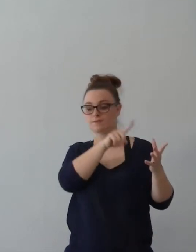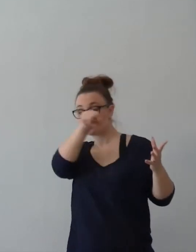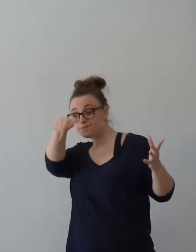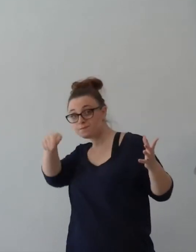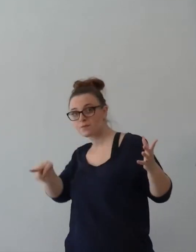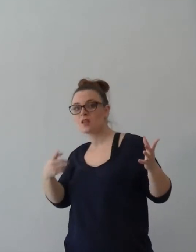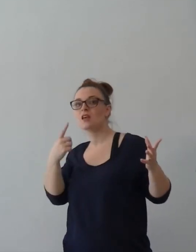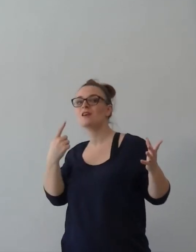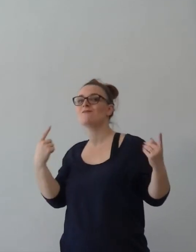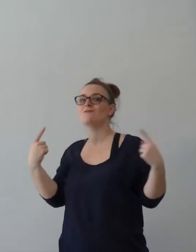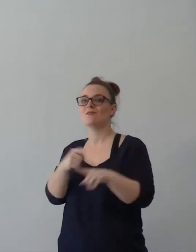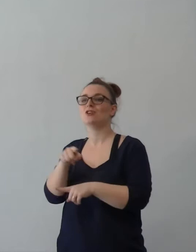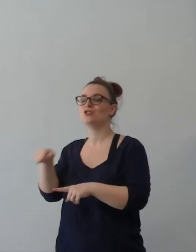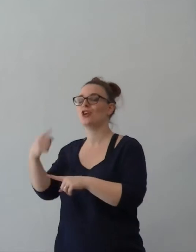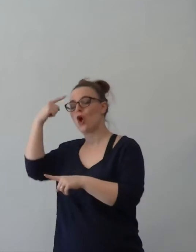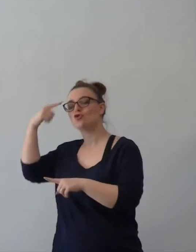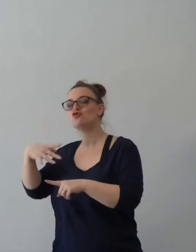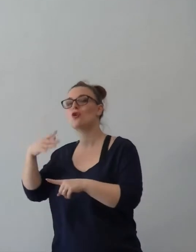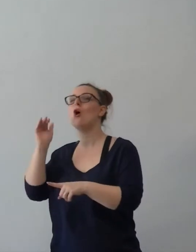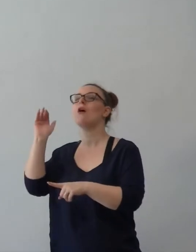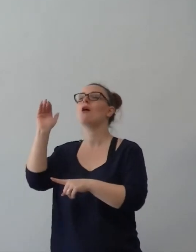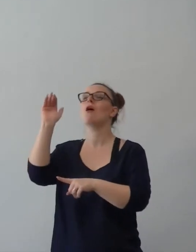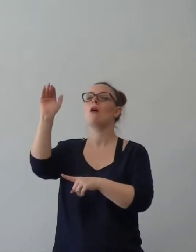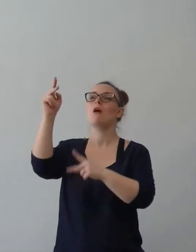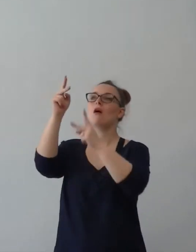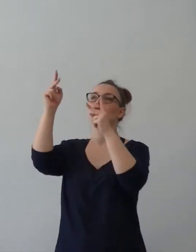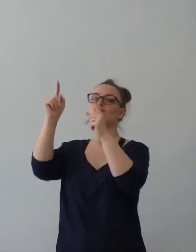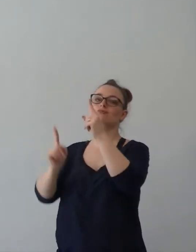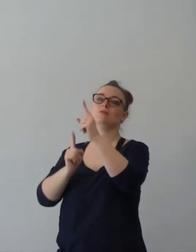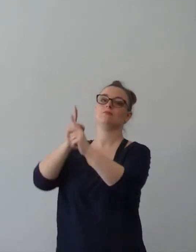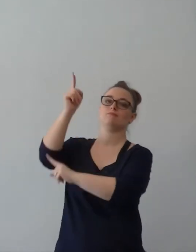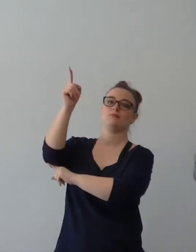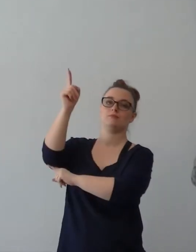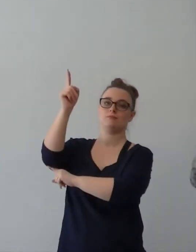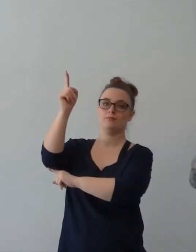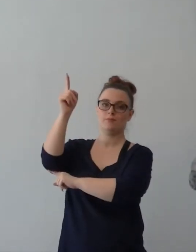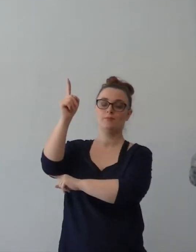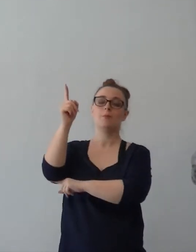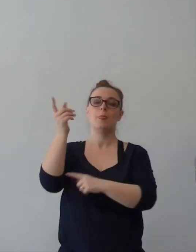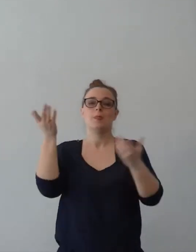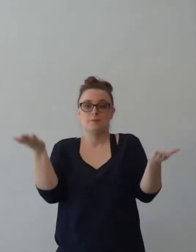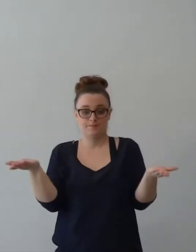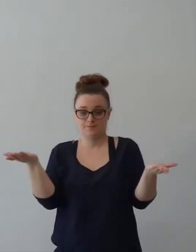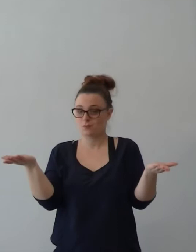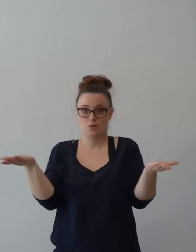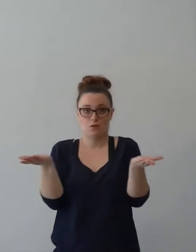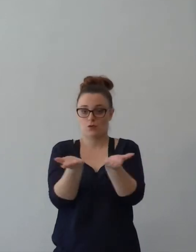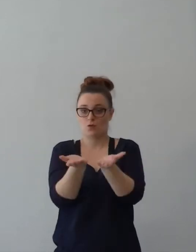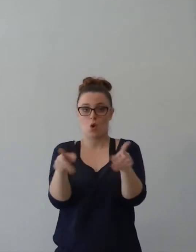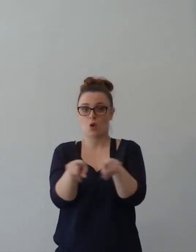Io so che avrò un ereducano in cielo. Vedete che la felicità e la gioia non sono la stessa cosa. Sono simili.